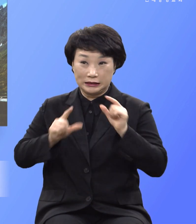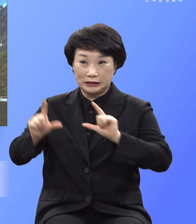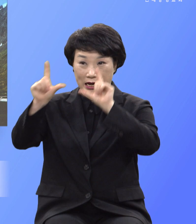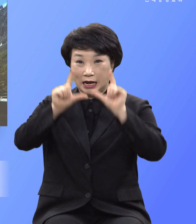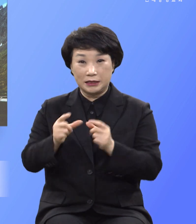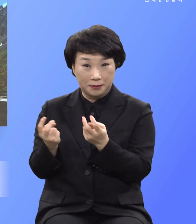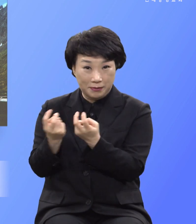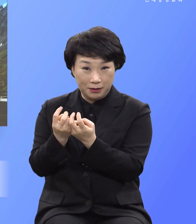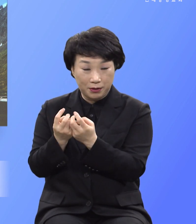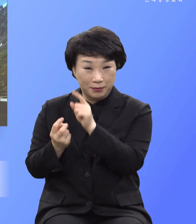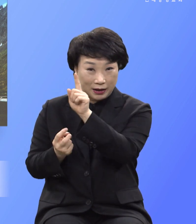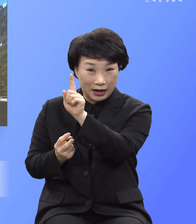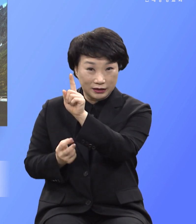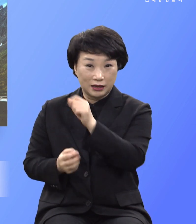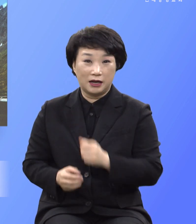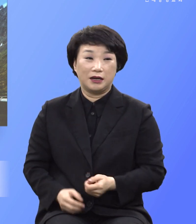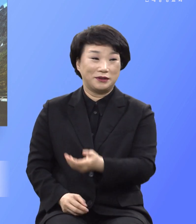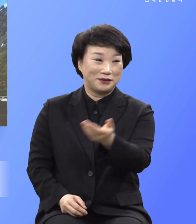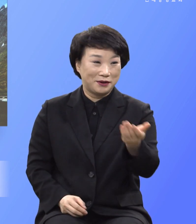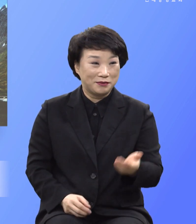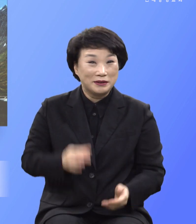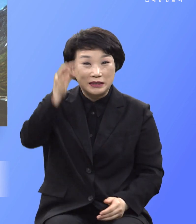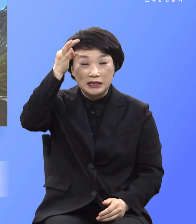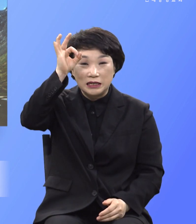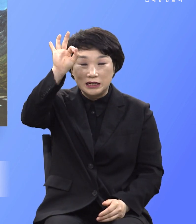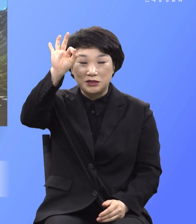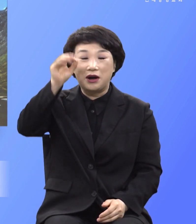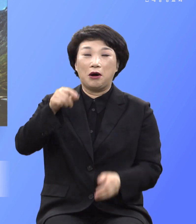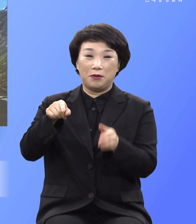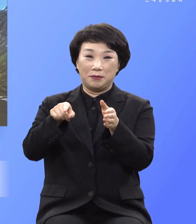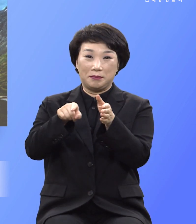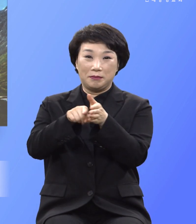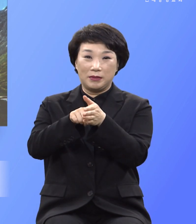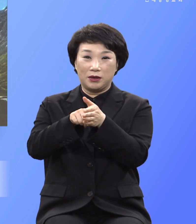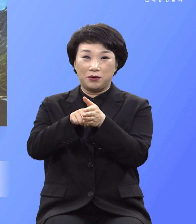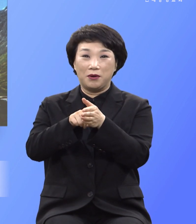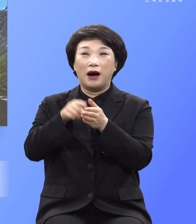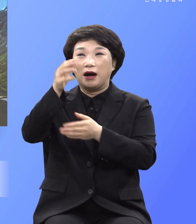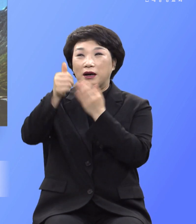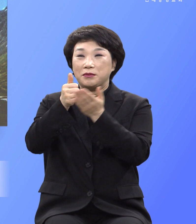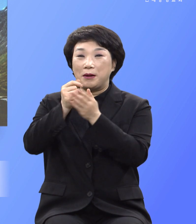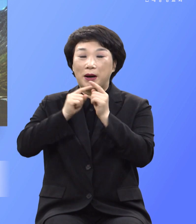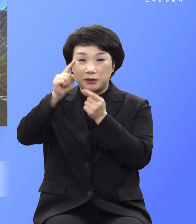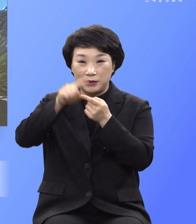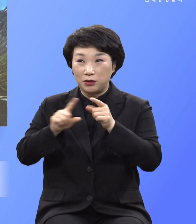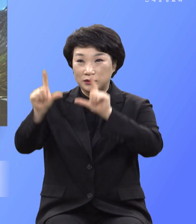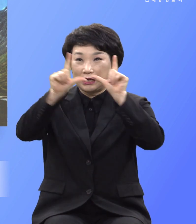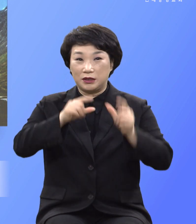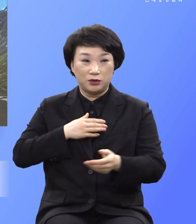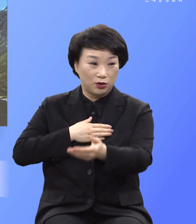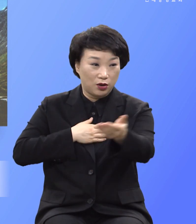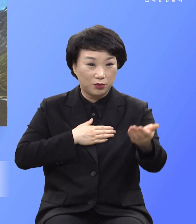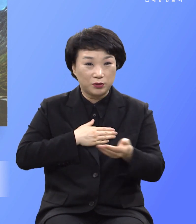인정하고 믿고 말씀대로 사는 여러분이기를 주님의 이름으로